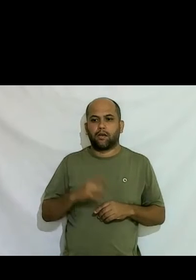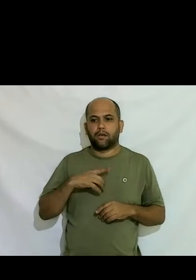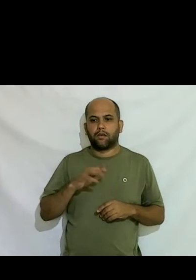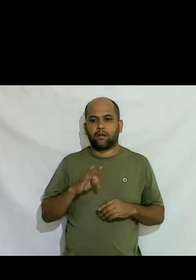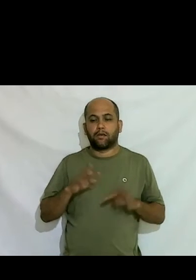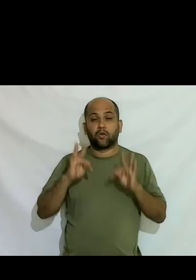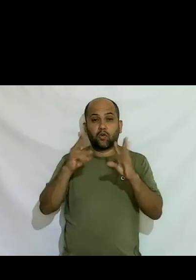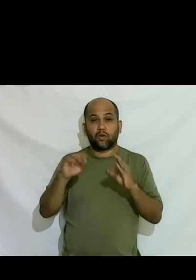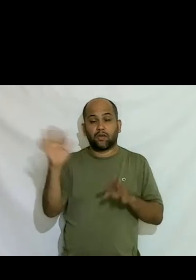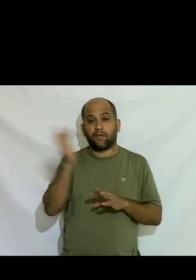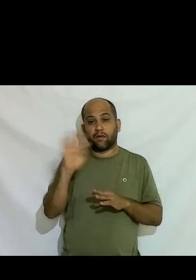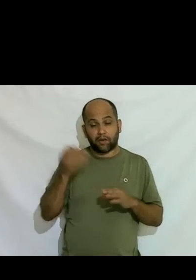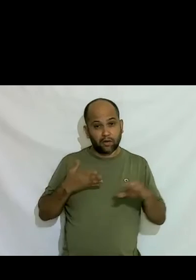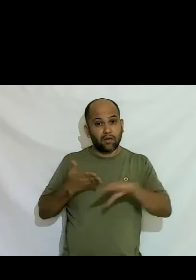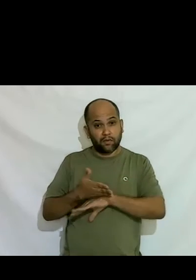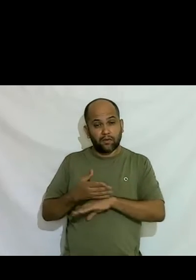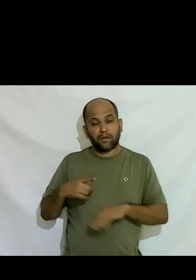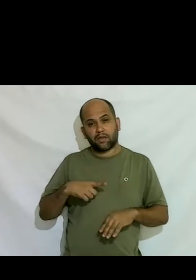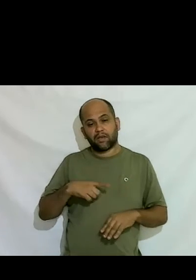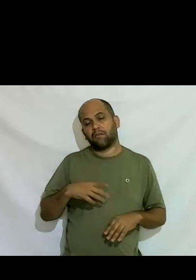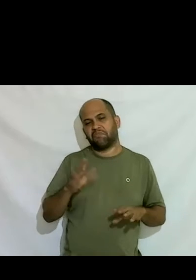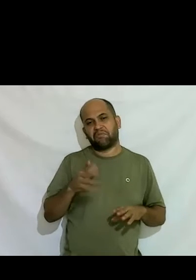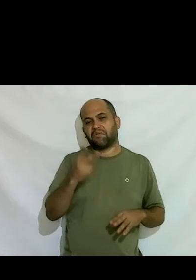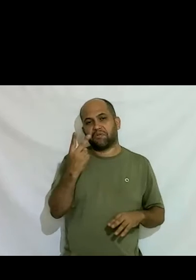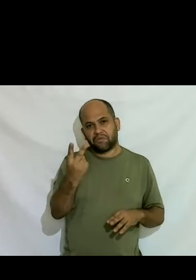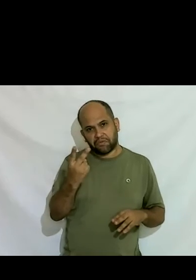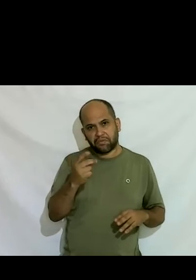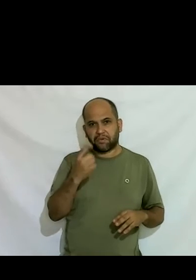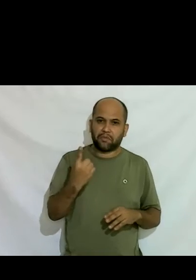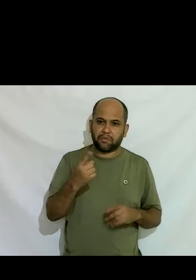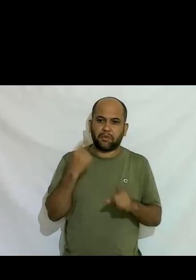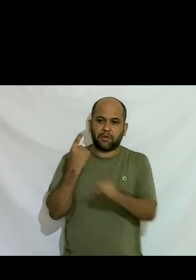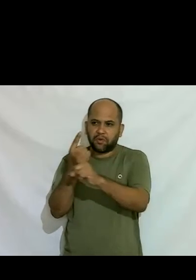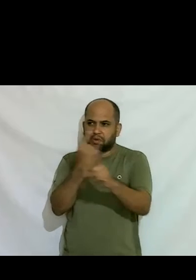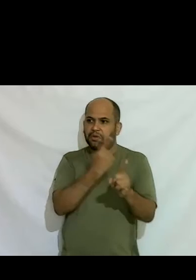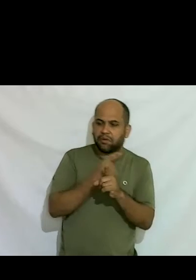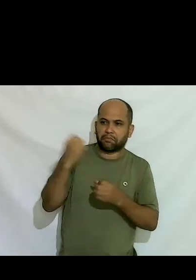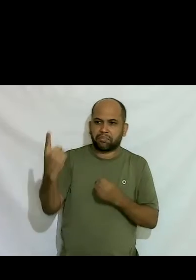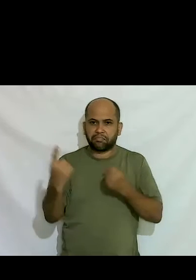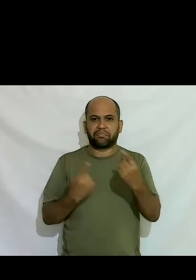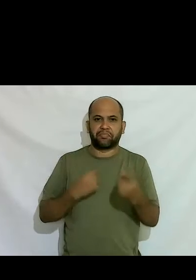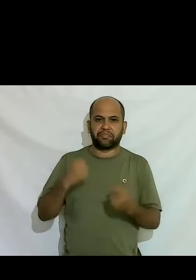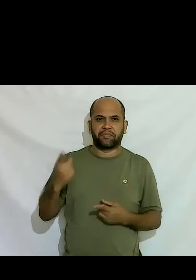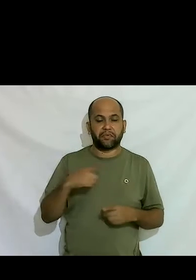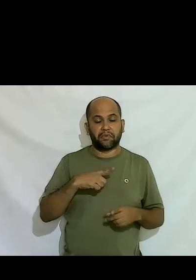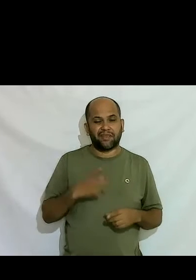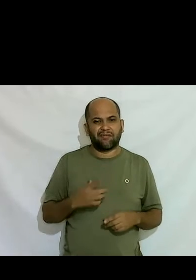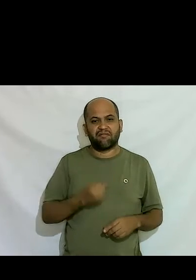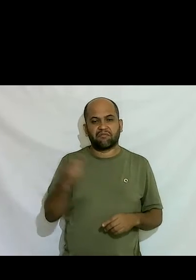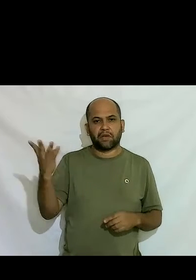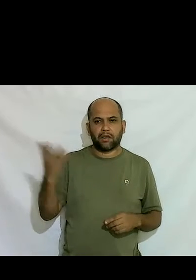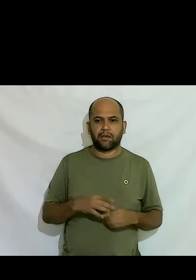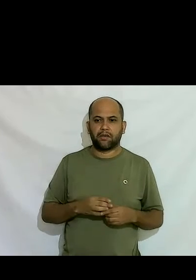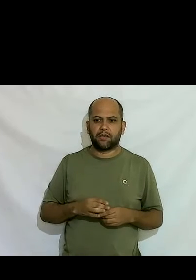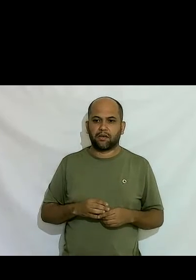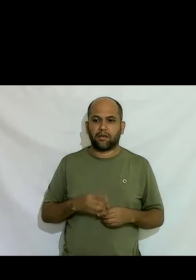as universidades que eu vou sempre tem uma ou duas pelo menos eu já tive em faculdade tem bem mais várias vocês devem